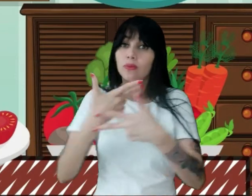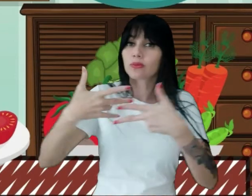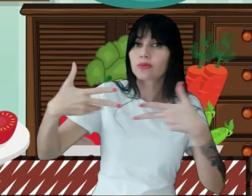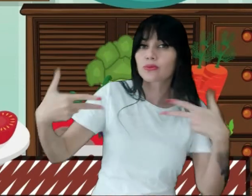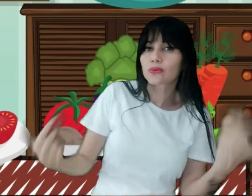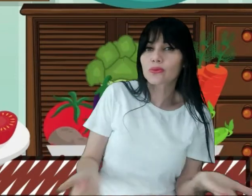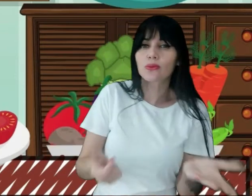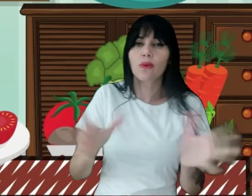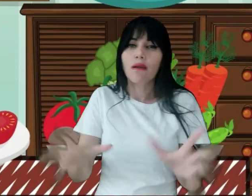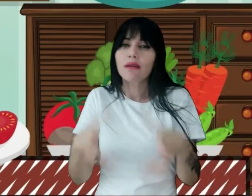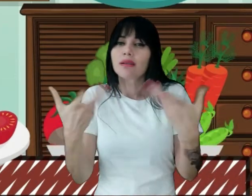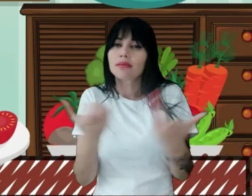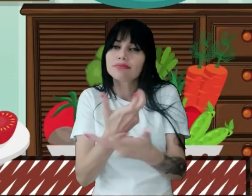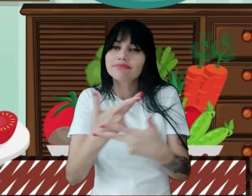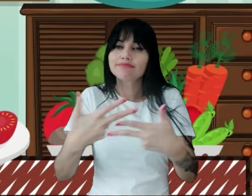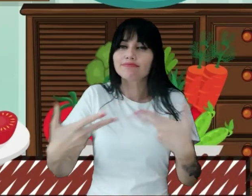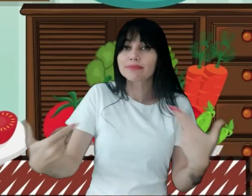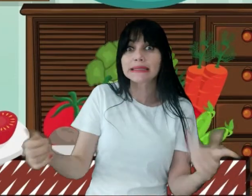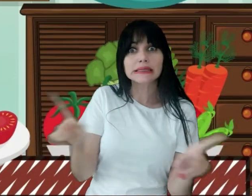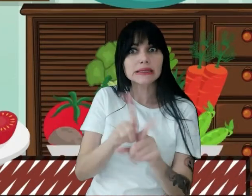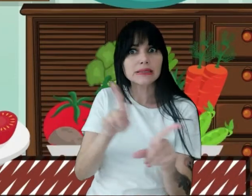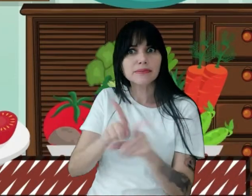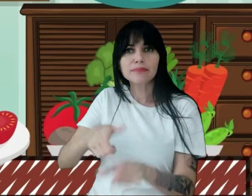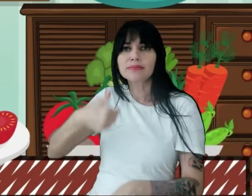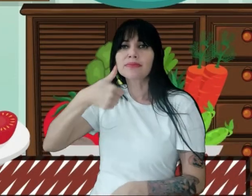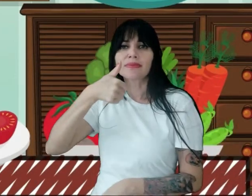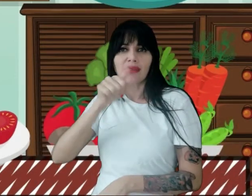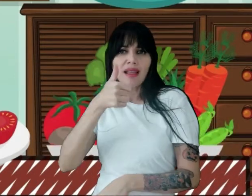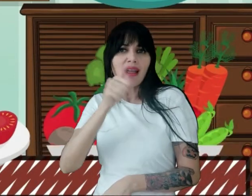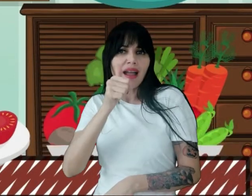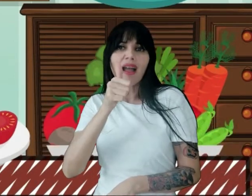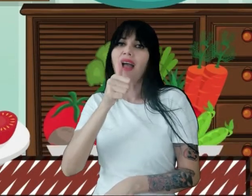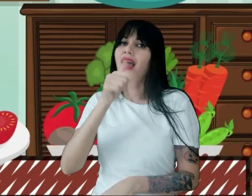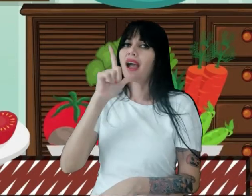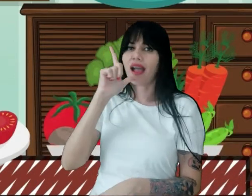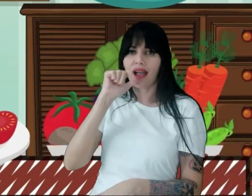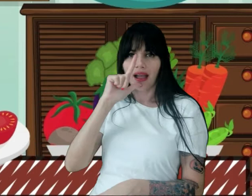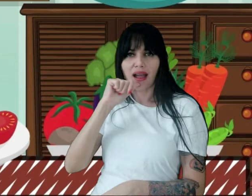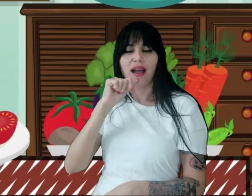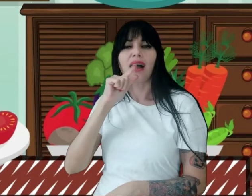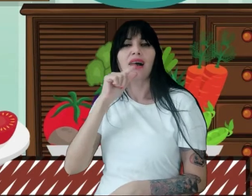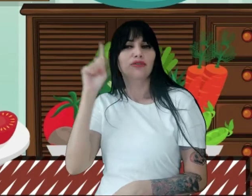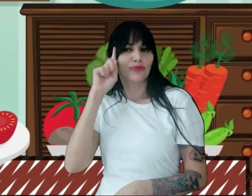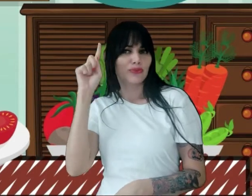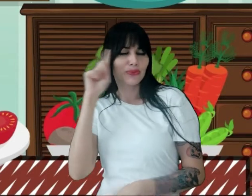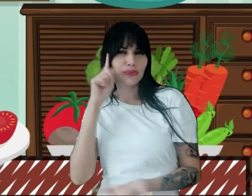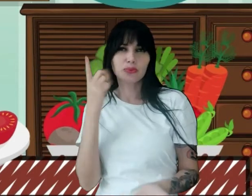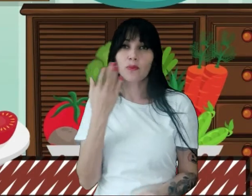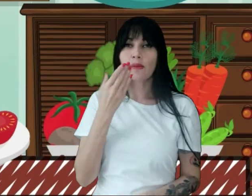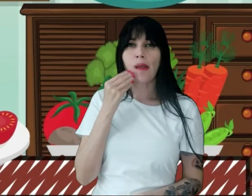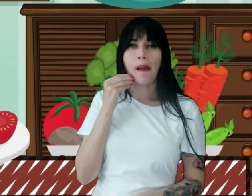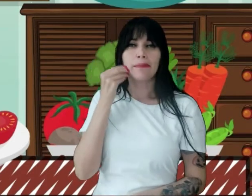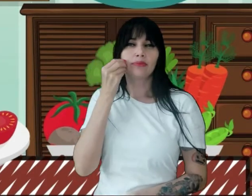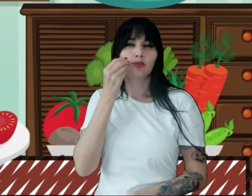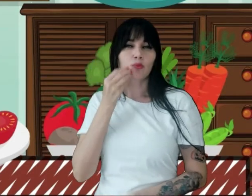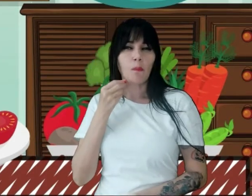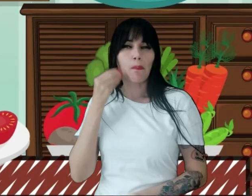E se tomar batilhido Durante o dia Mastigar bem os alimentos E